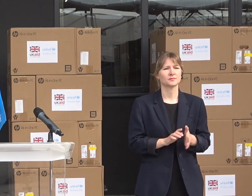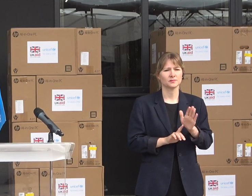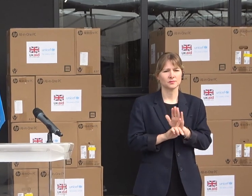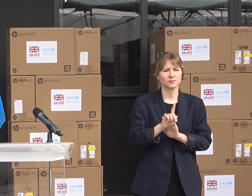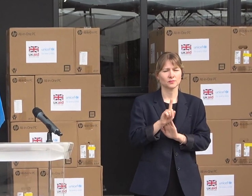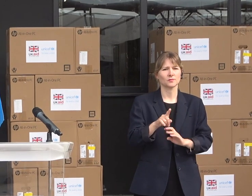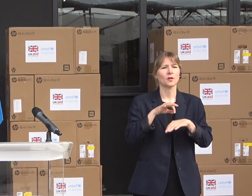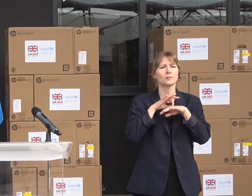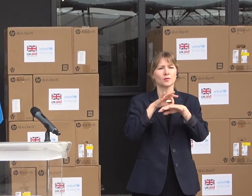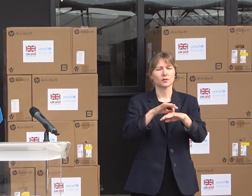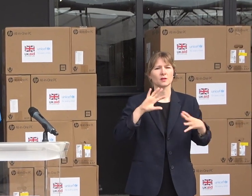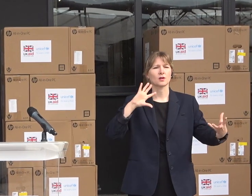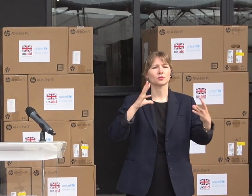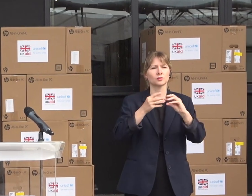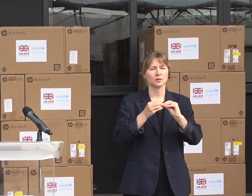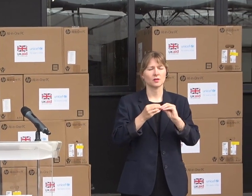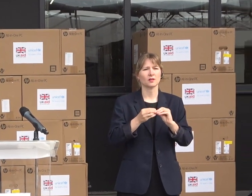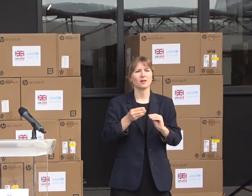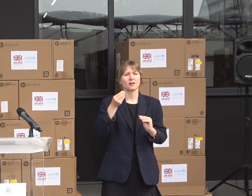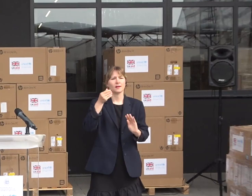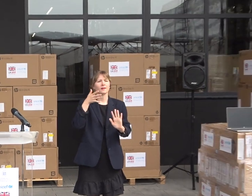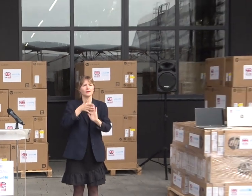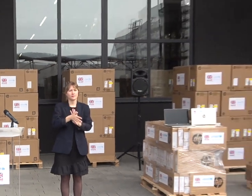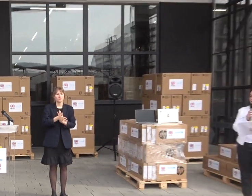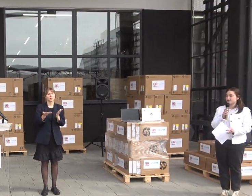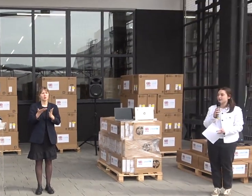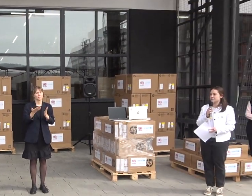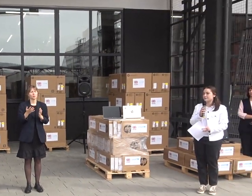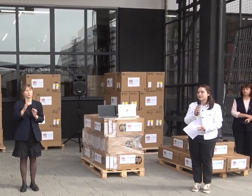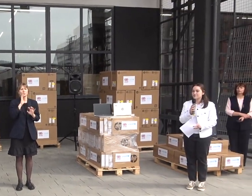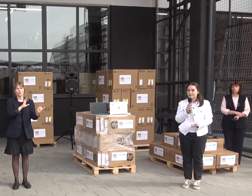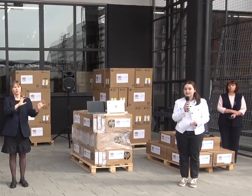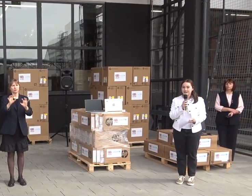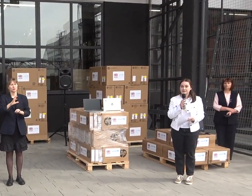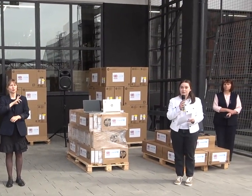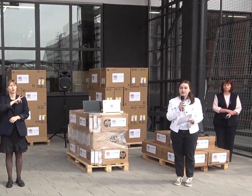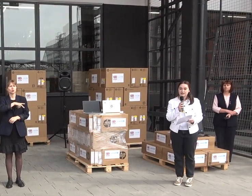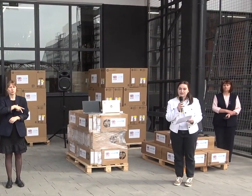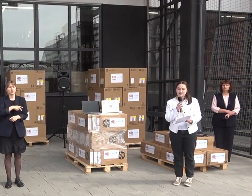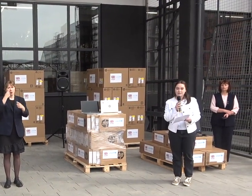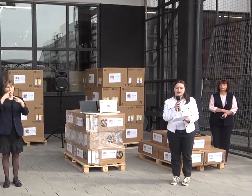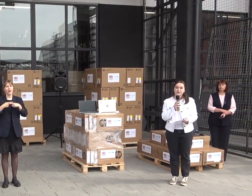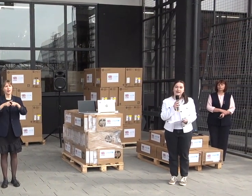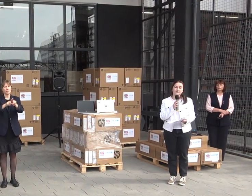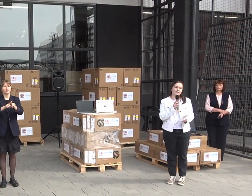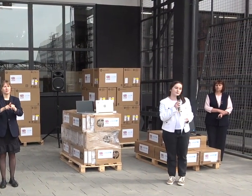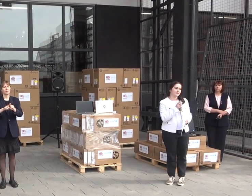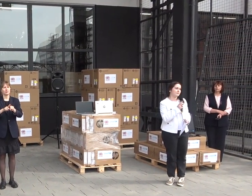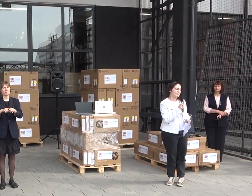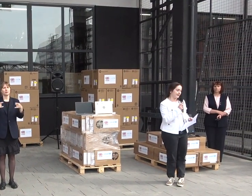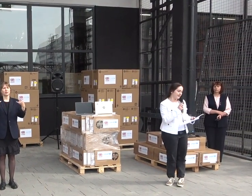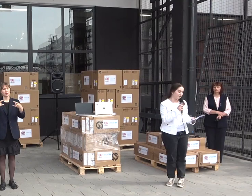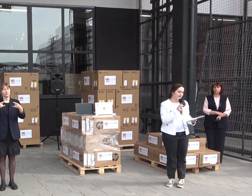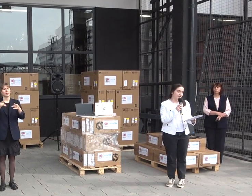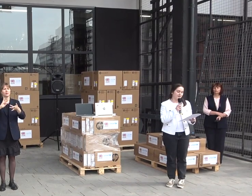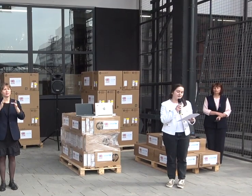evenimentului, rezultatele start, investiții fără precedente în Sistemul de Asistență Socială, aminte IT moderne, în fiecare lucrător